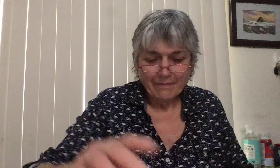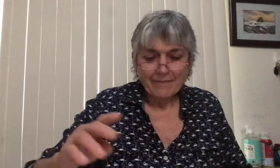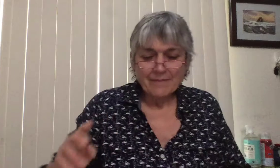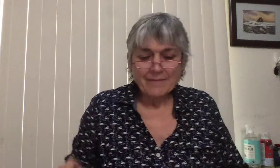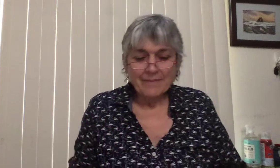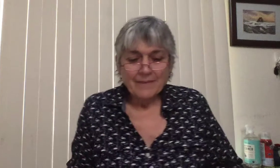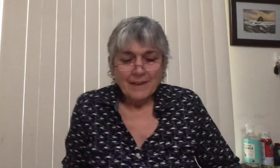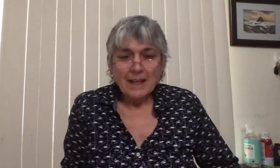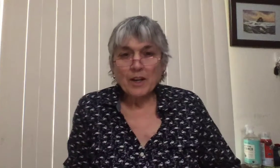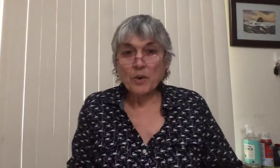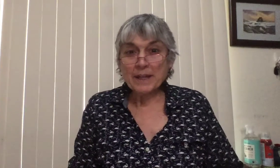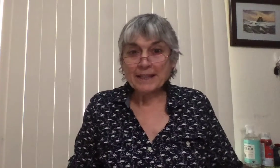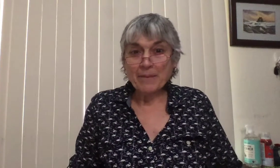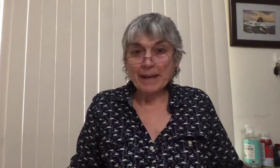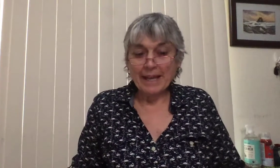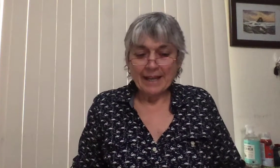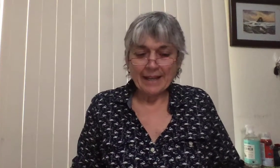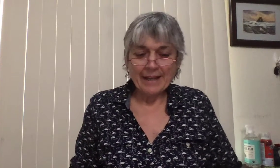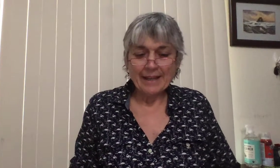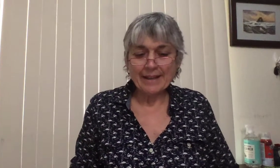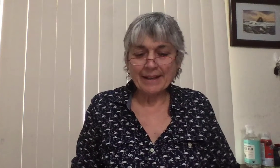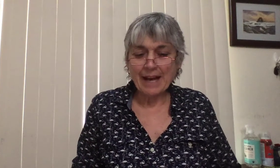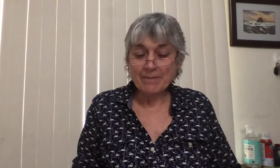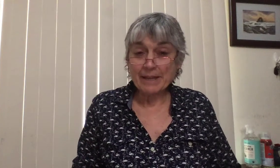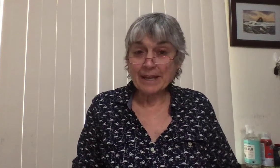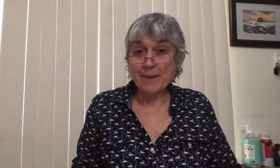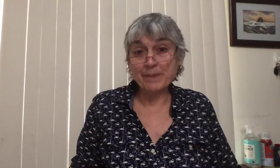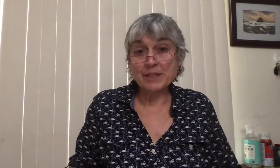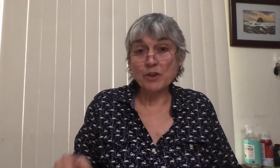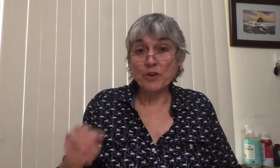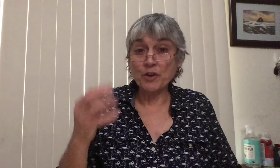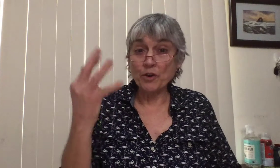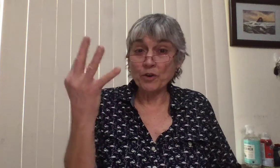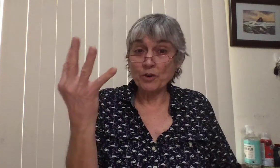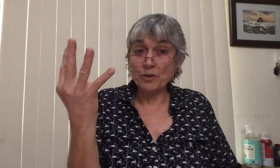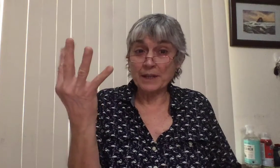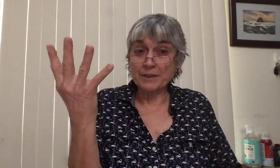Cuéntame, Gaby, Episodio 4.